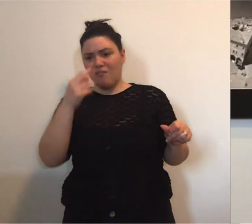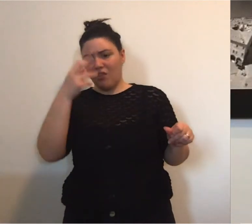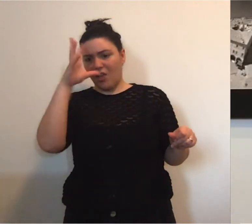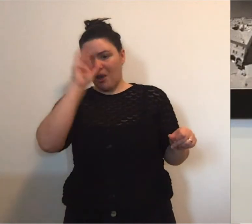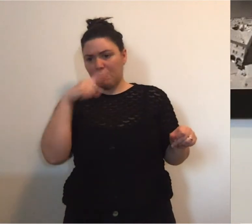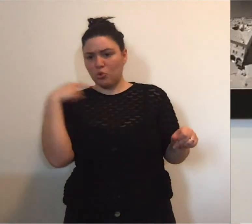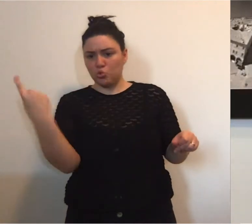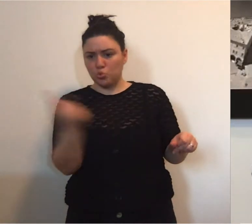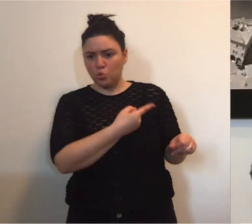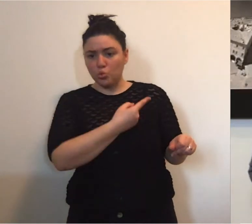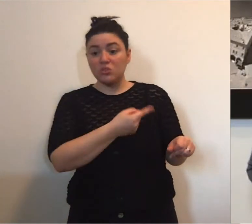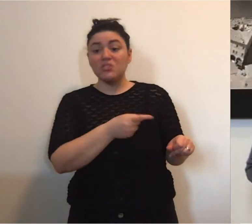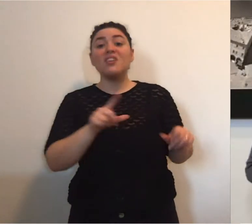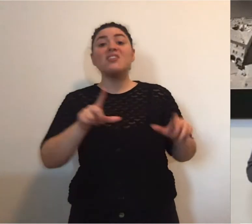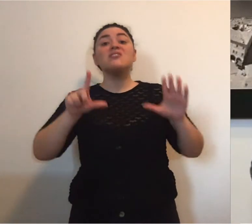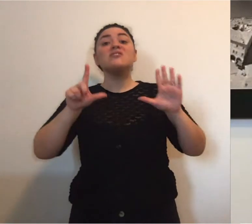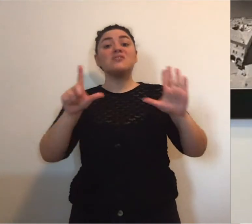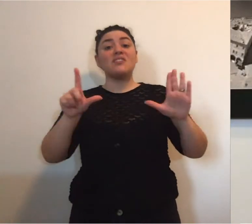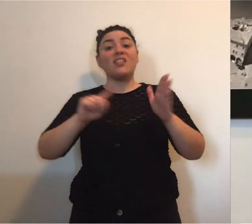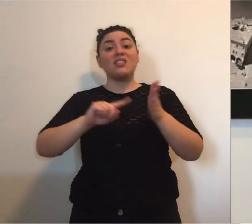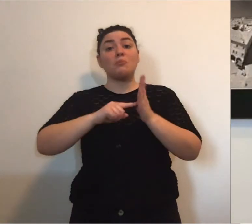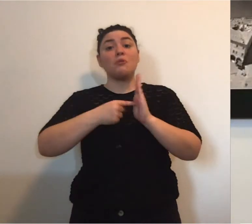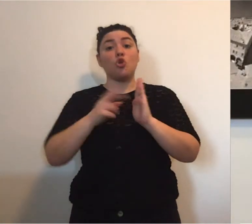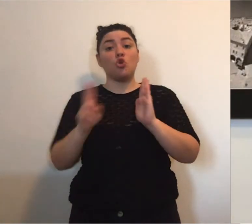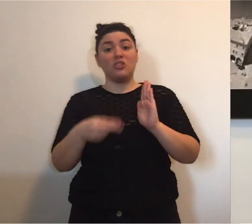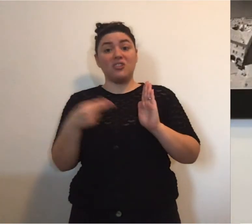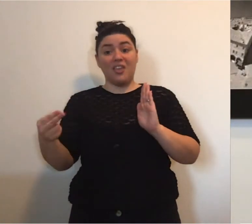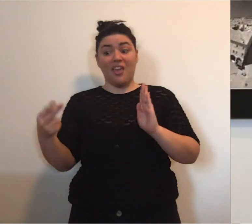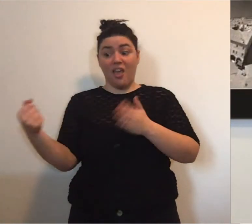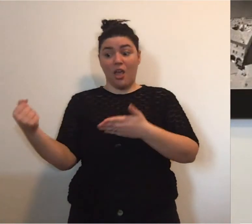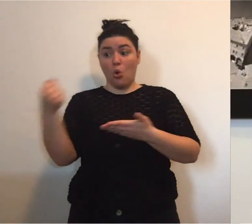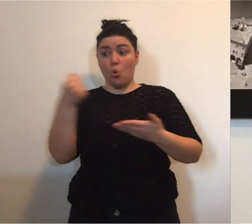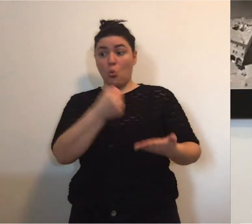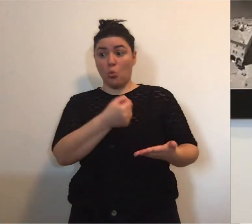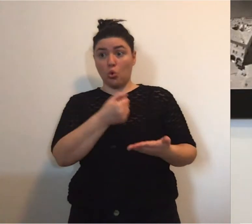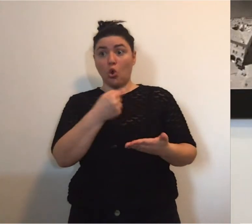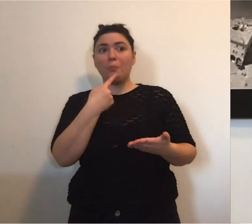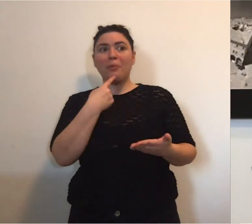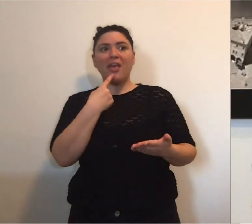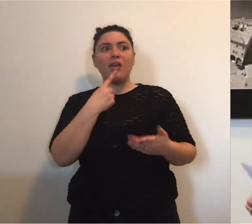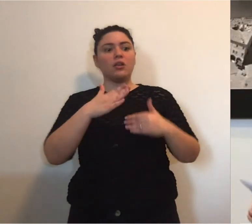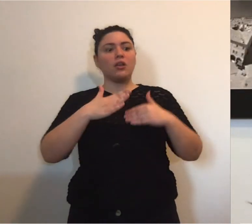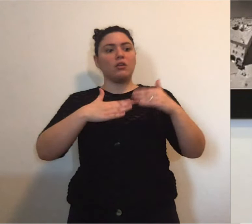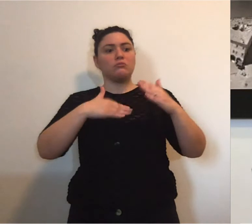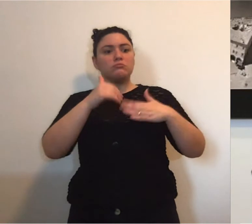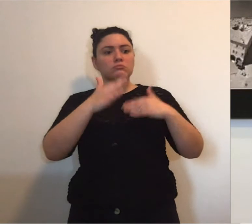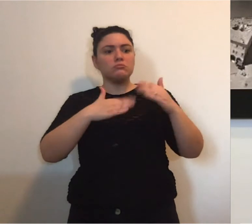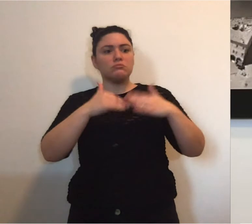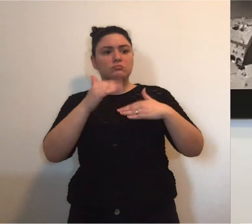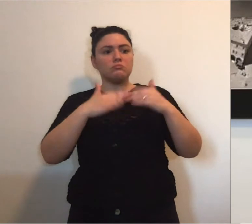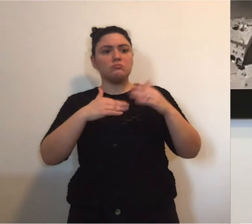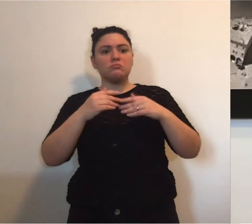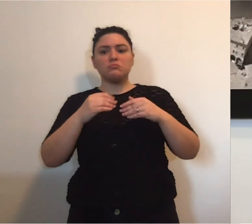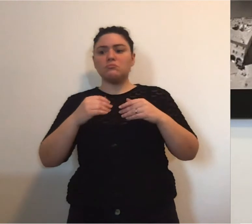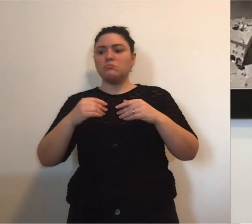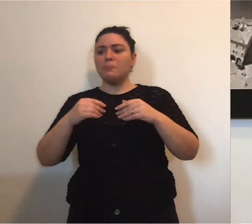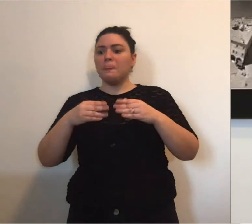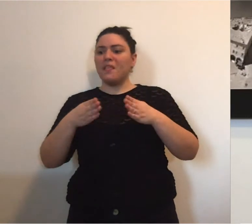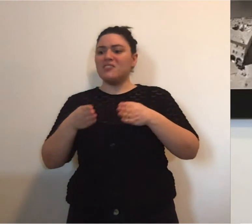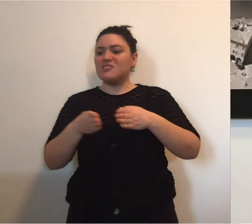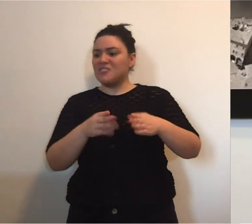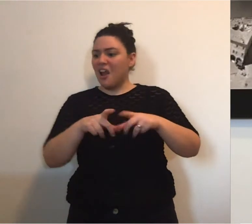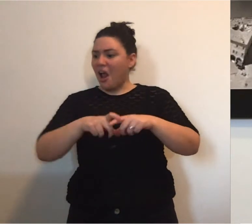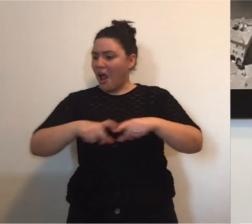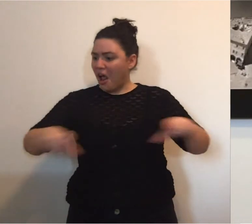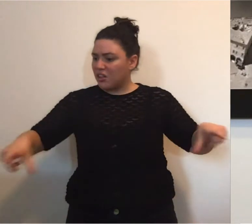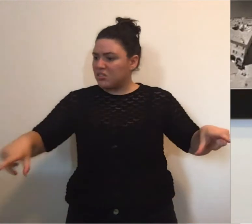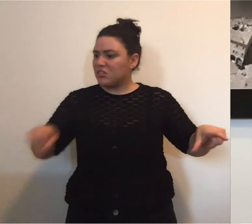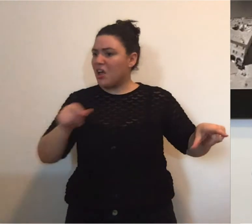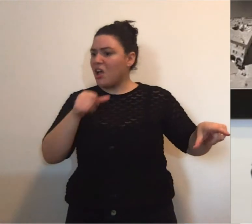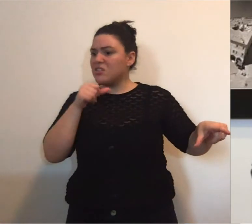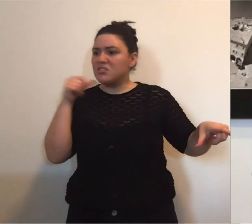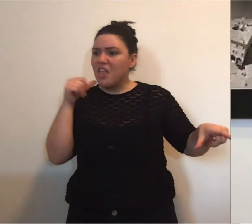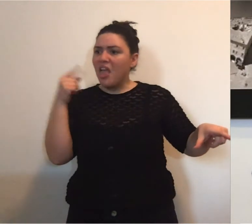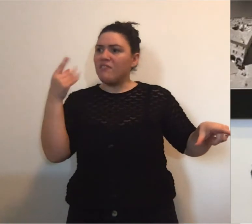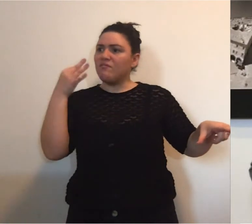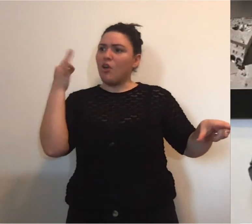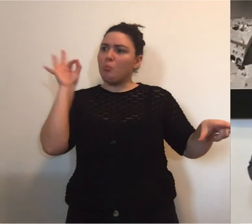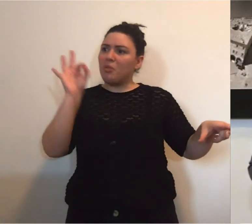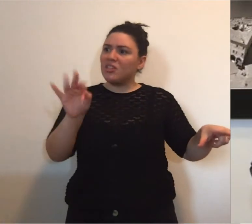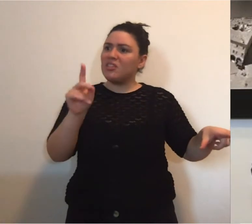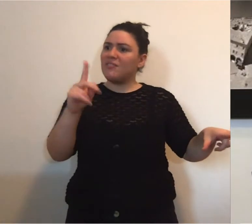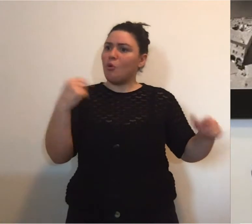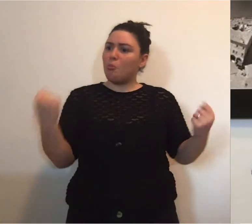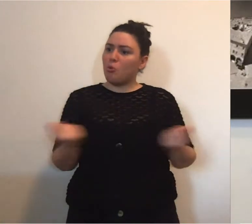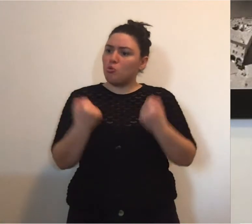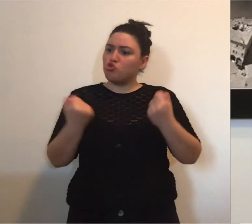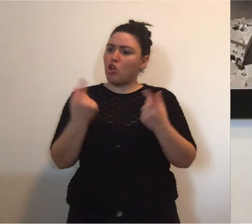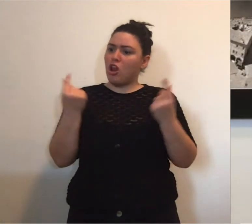lo sto dicendo per spiegare una cosa che deve essere fondamentale, deve essere intuita, 7 milioni di euro di un intervento su un'infrastruttura